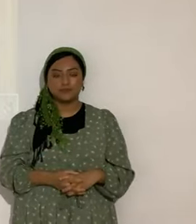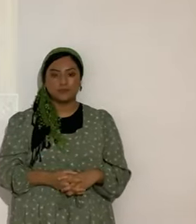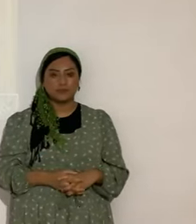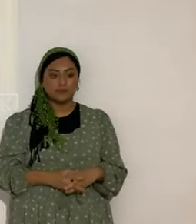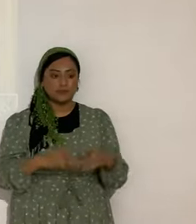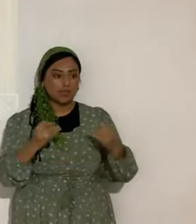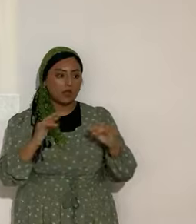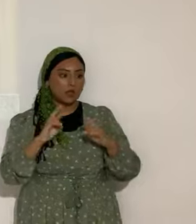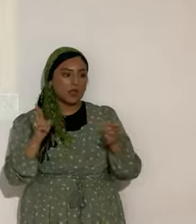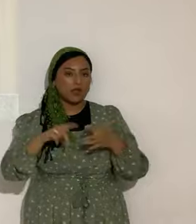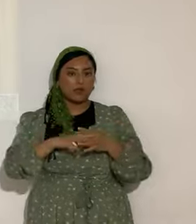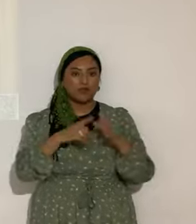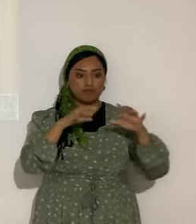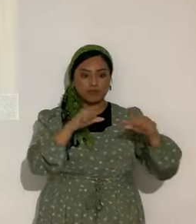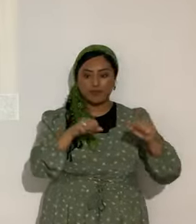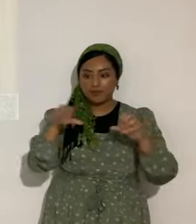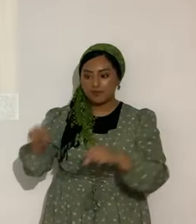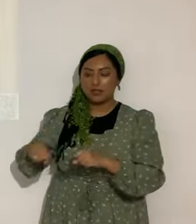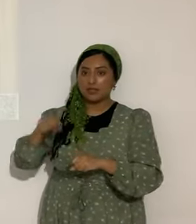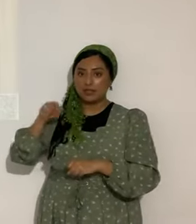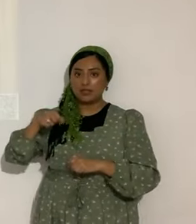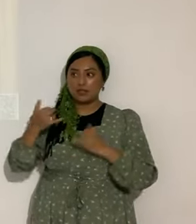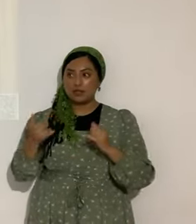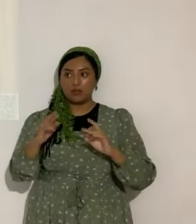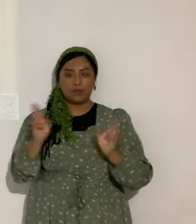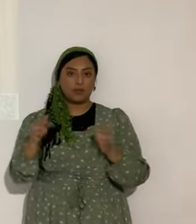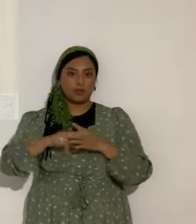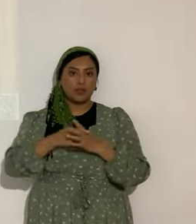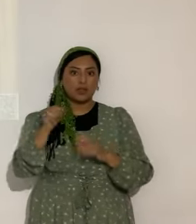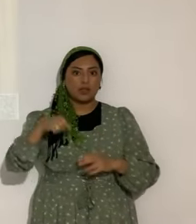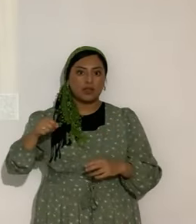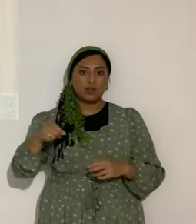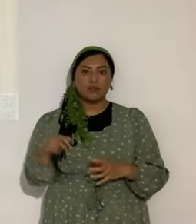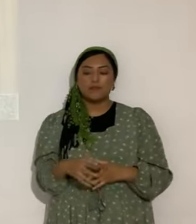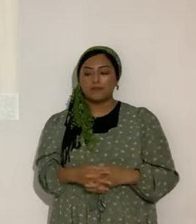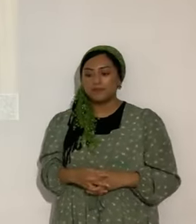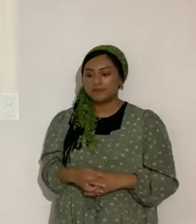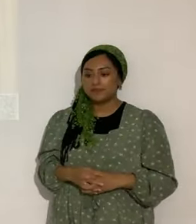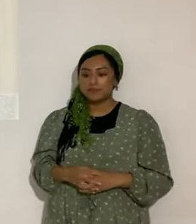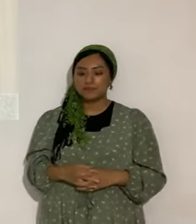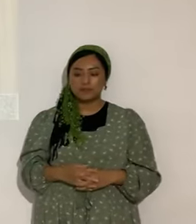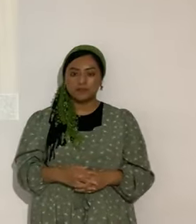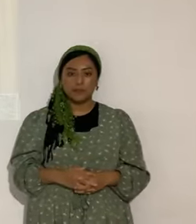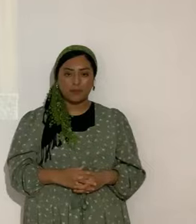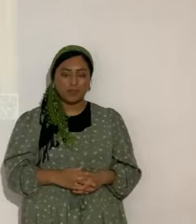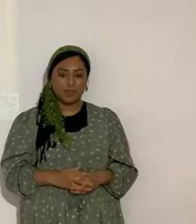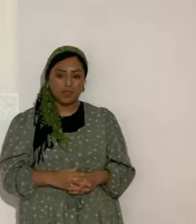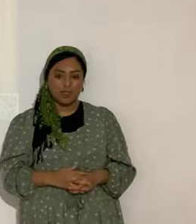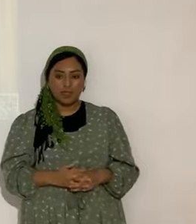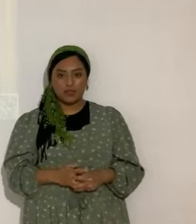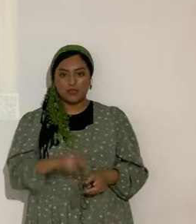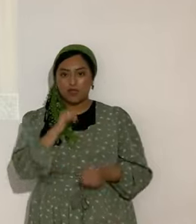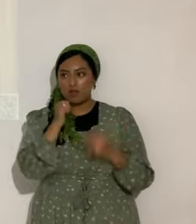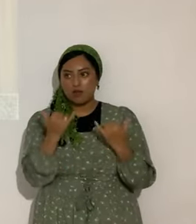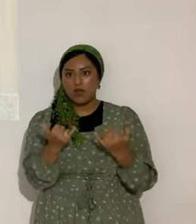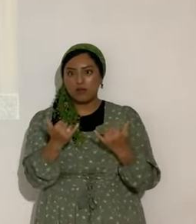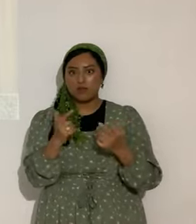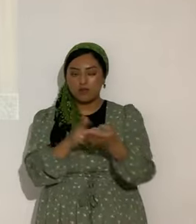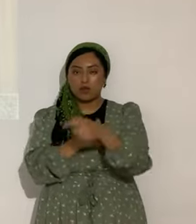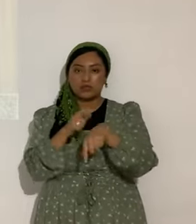empezó la persecución? Claro que ya empezó la persecución. Si yo te contara, sí, y eso no de ahorita, de hace mucho tiempo. ¿Por